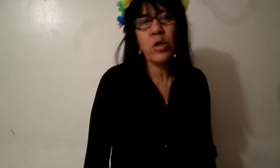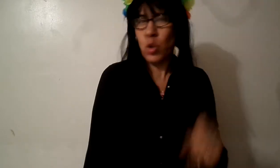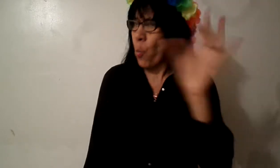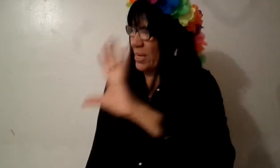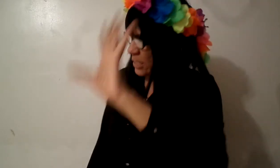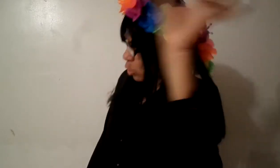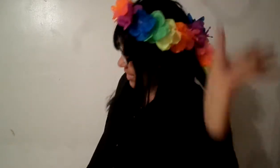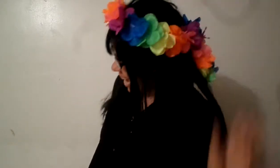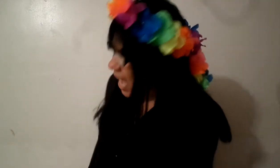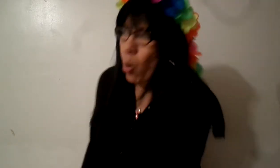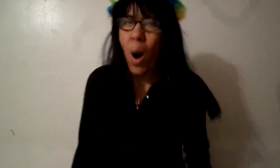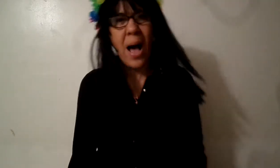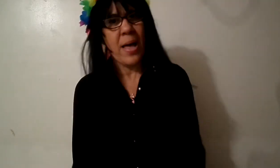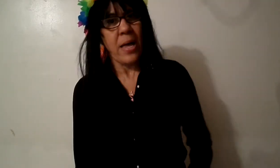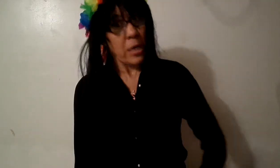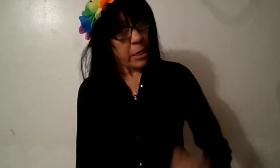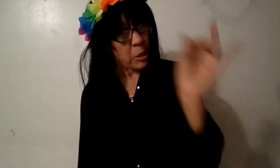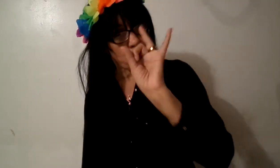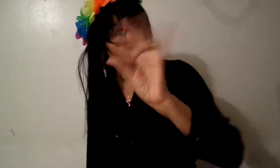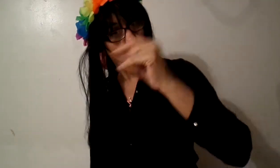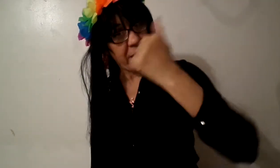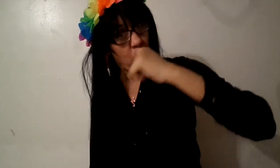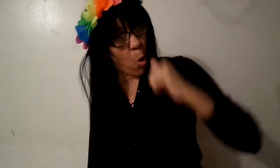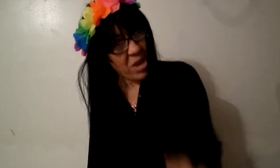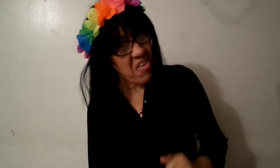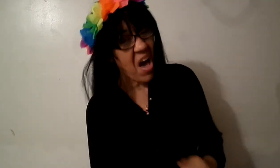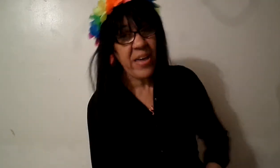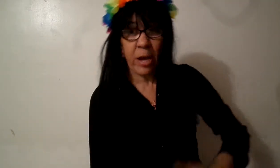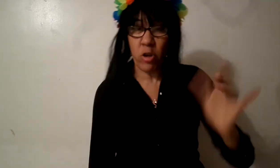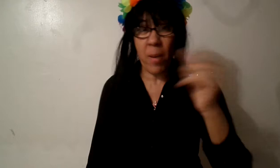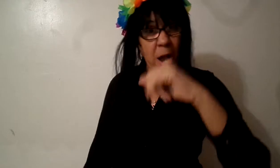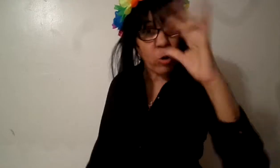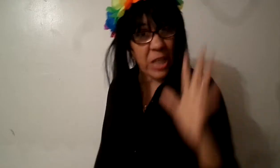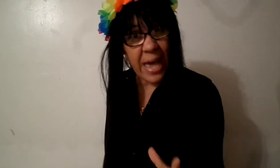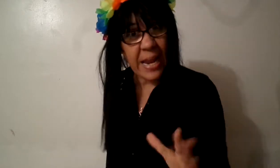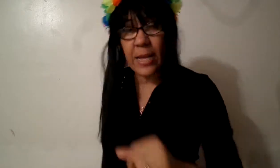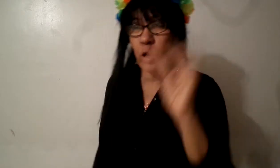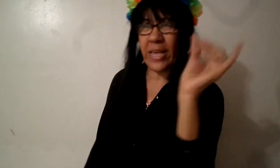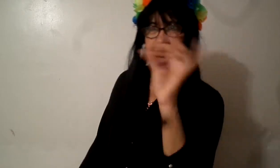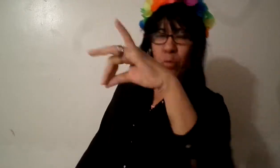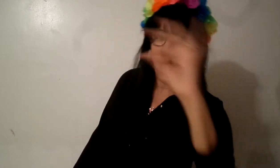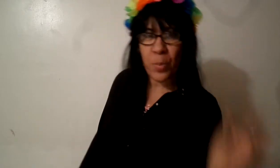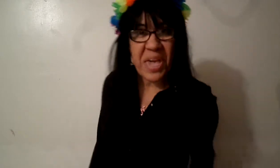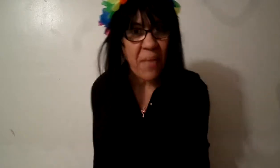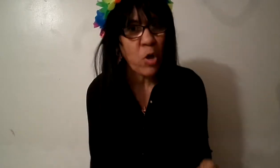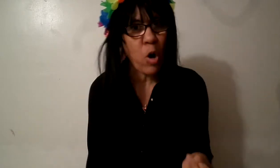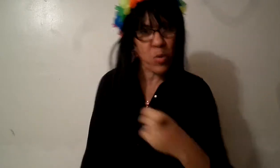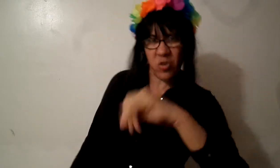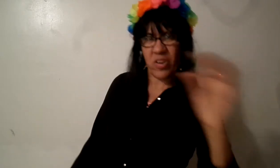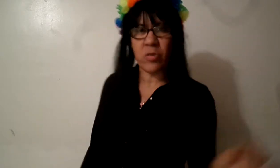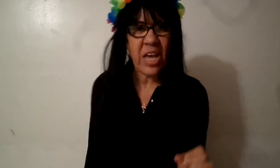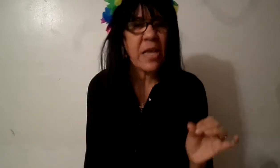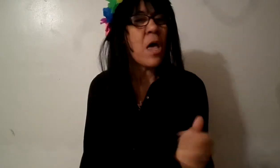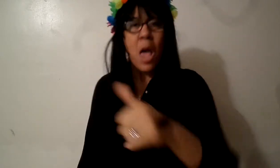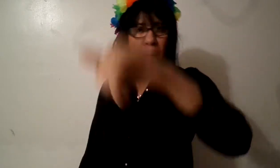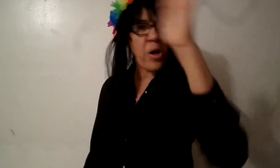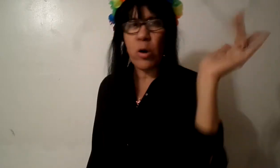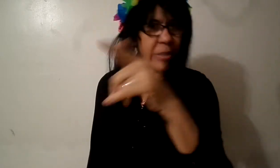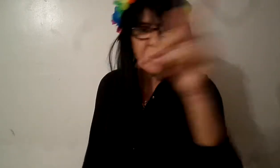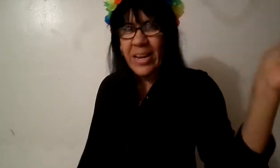sus vasitos de agua y su buena comida y que lo llevan a hoteles y lo dejen durmiendo como si fuera un nene pero este no era